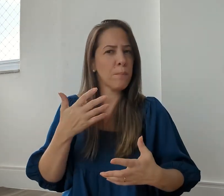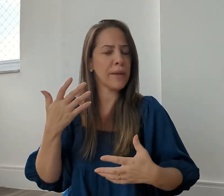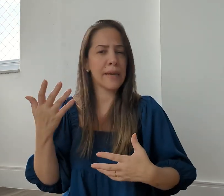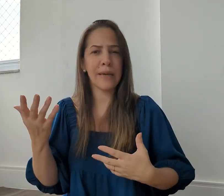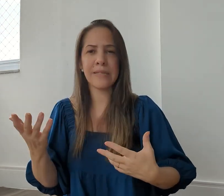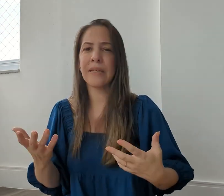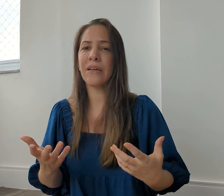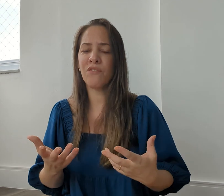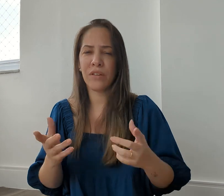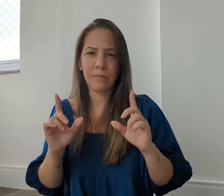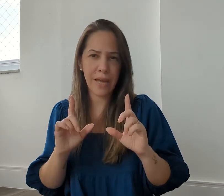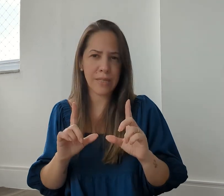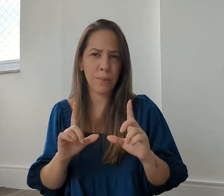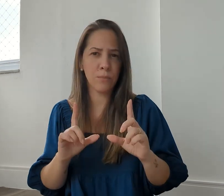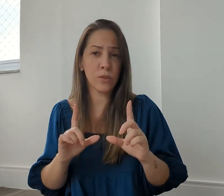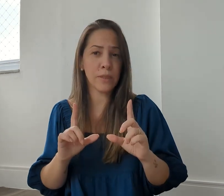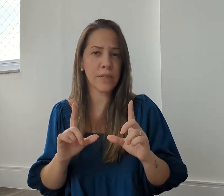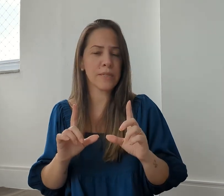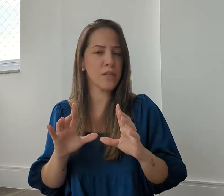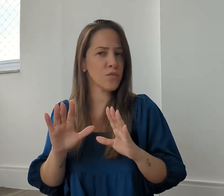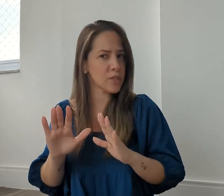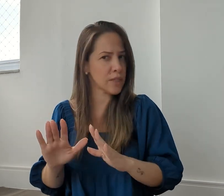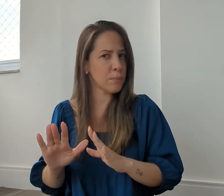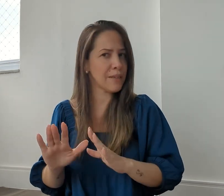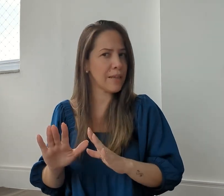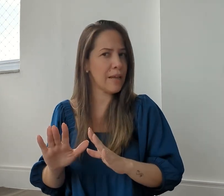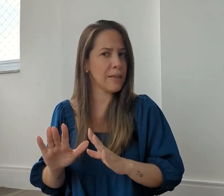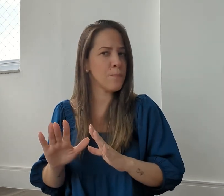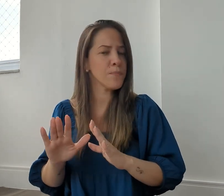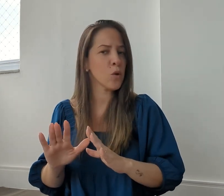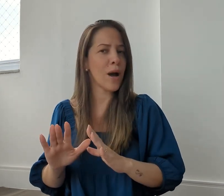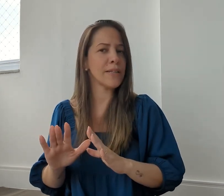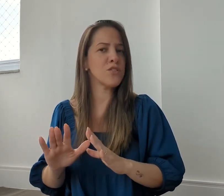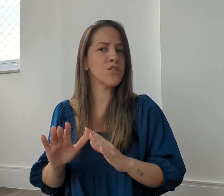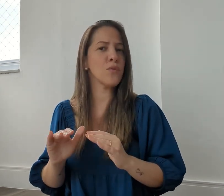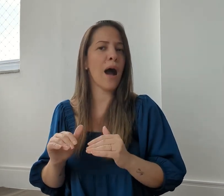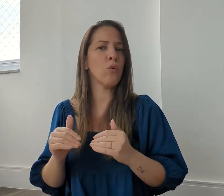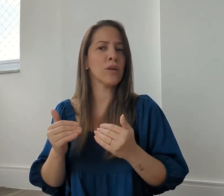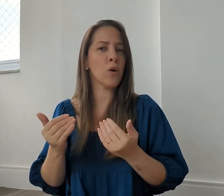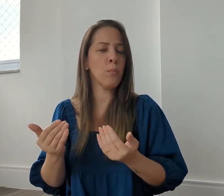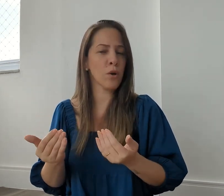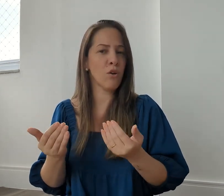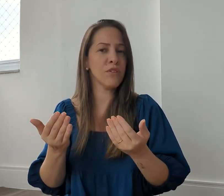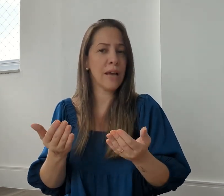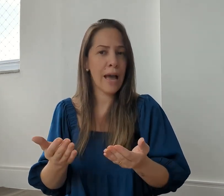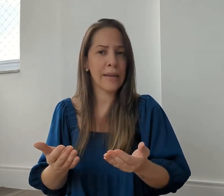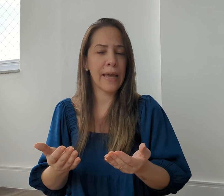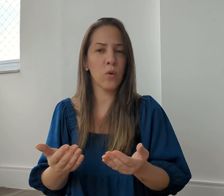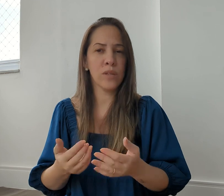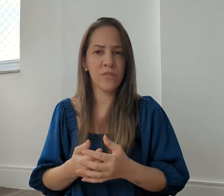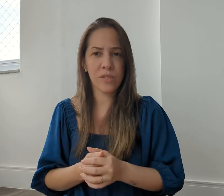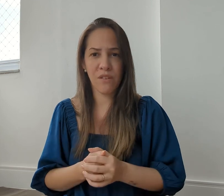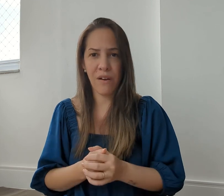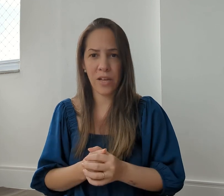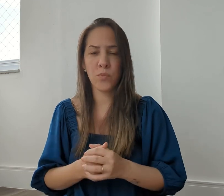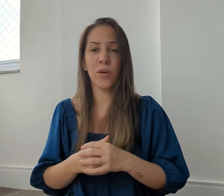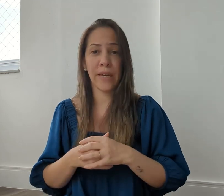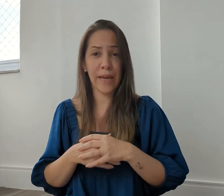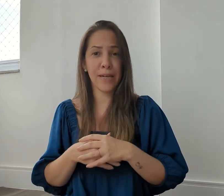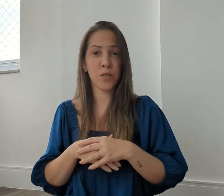empresa, enfim, é sempre muito interessante você também ter ali guardadinho algo que comprove, né, o que você faz, porque eles